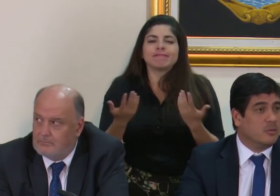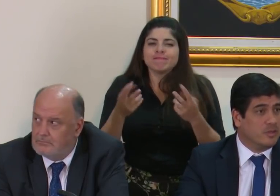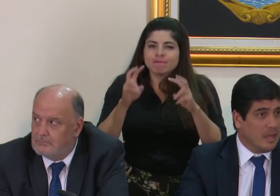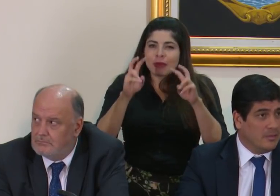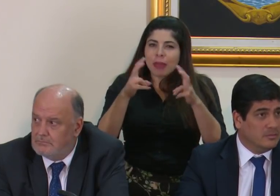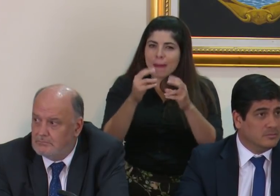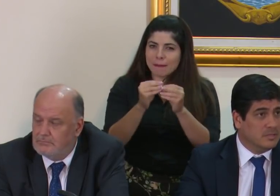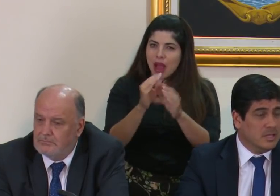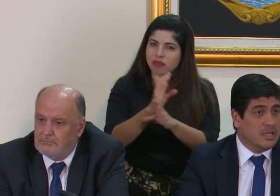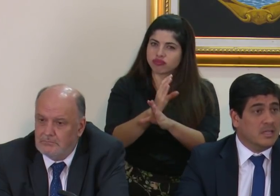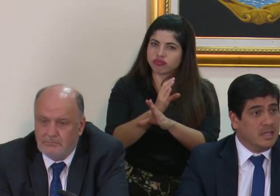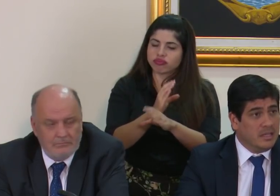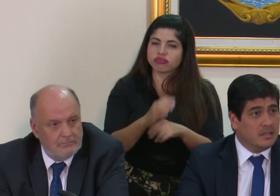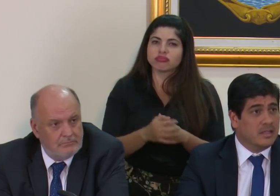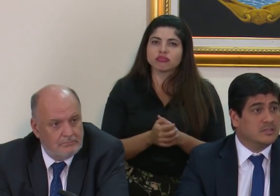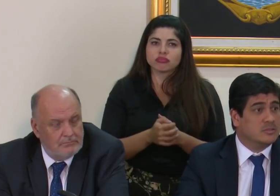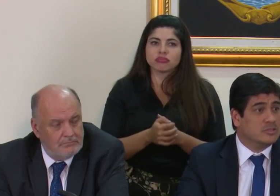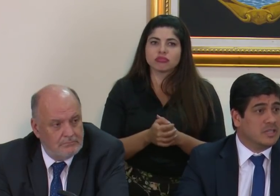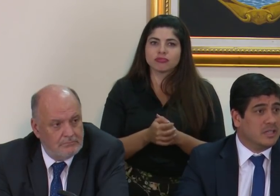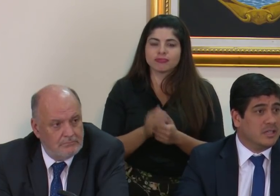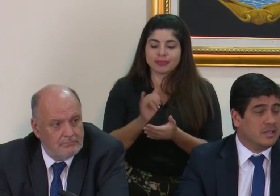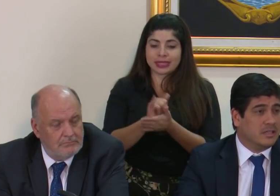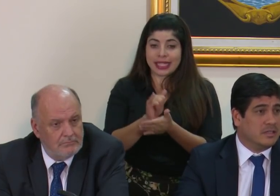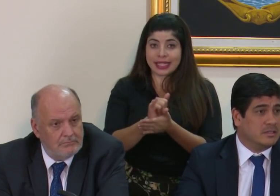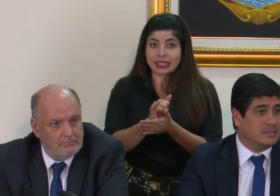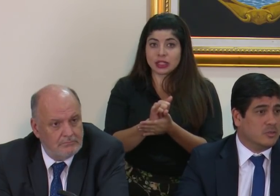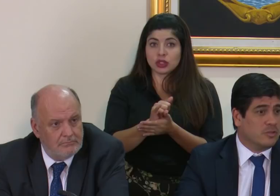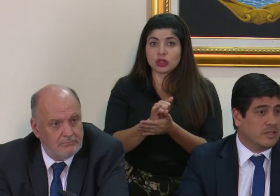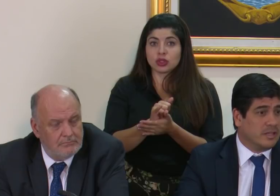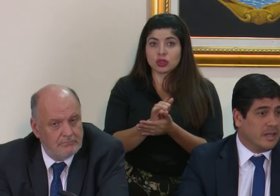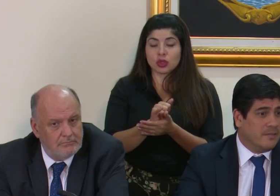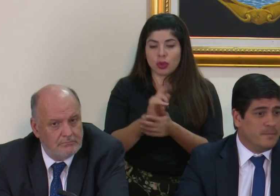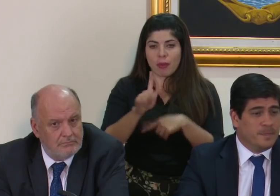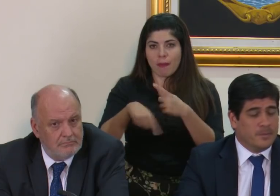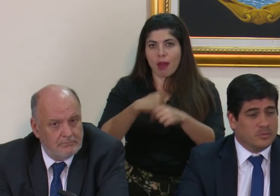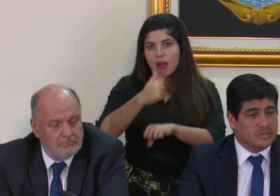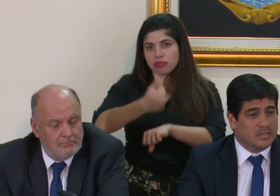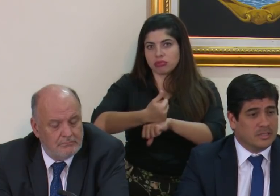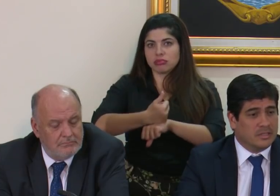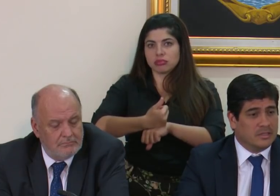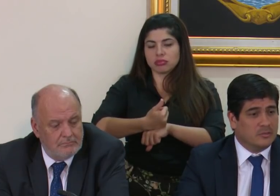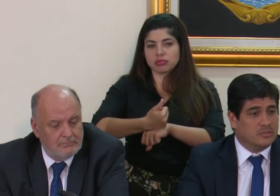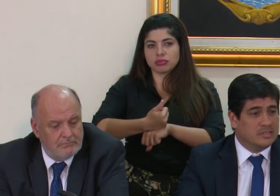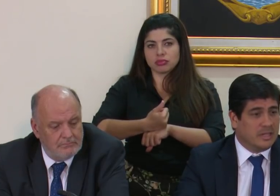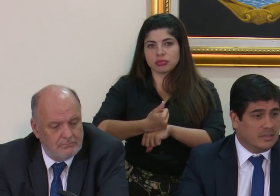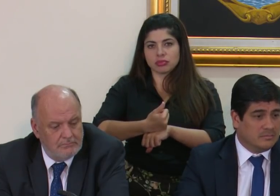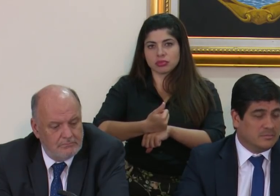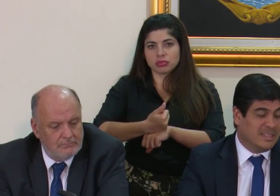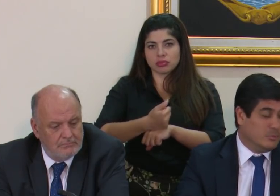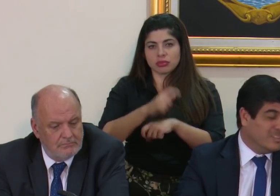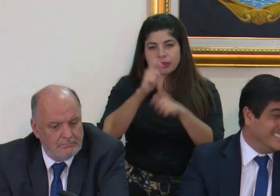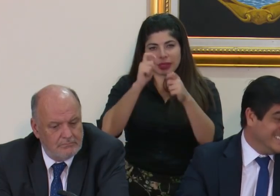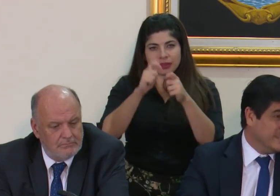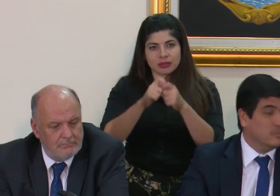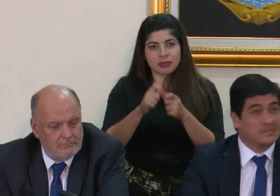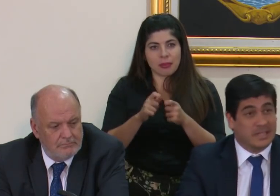de cuidado y esto se concretará o se diluidizará.